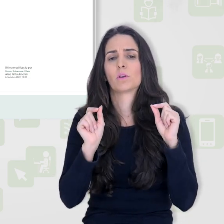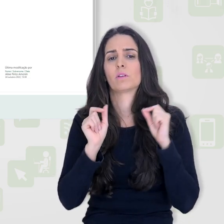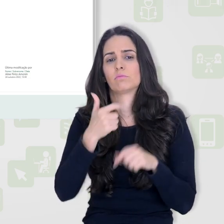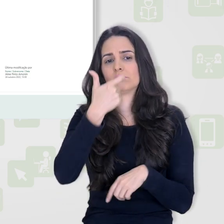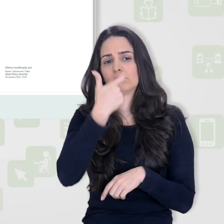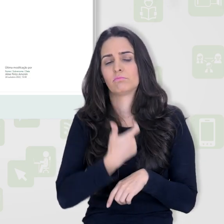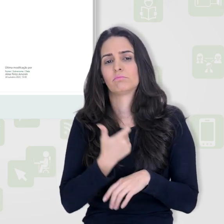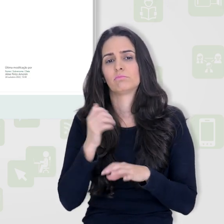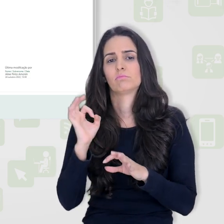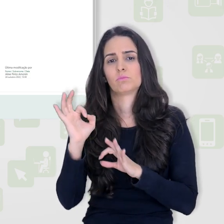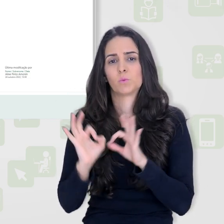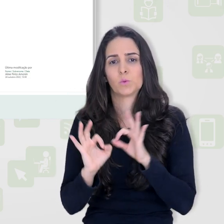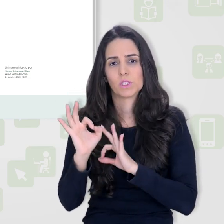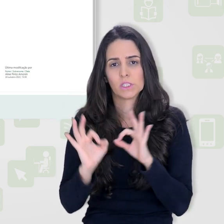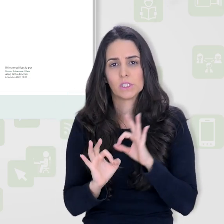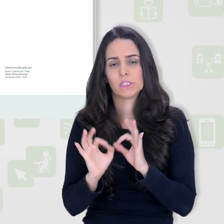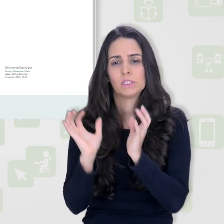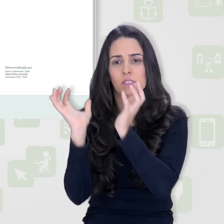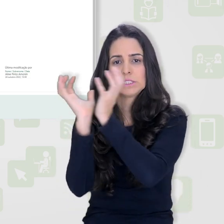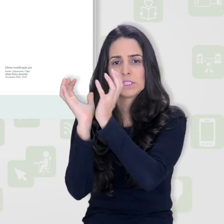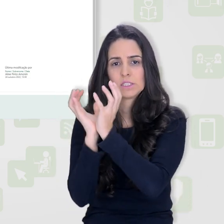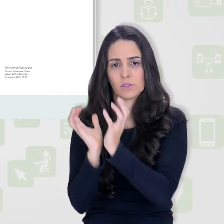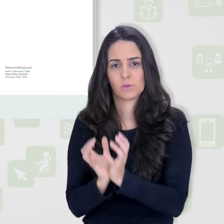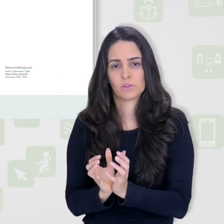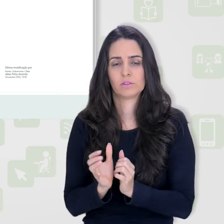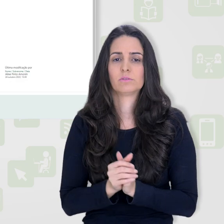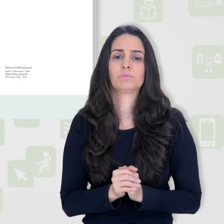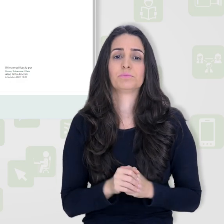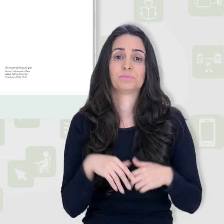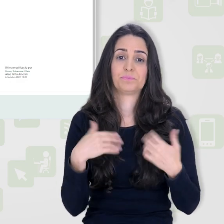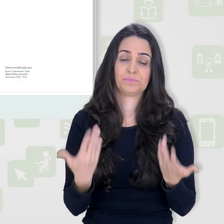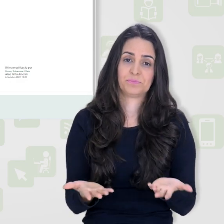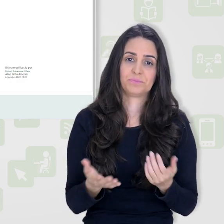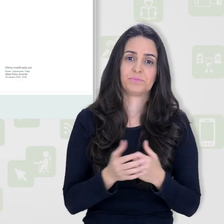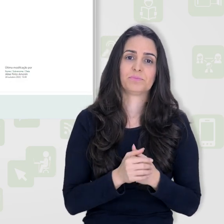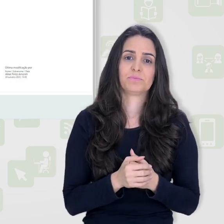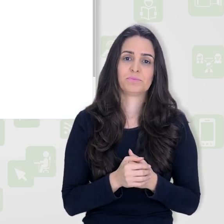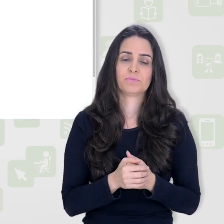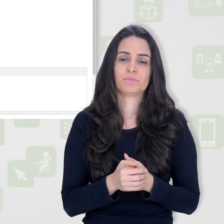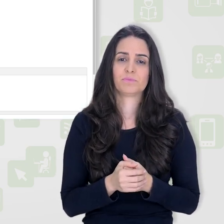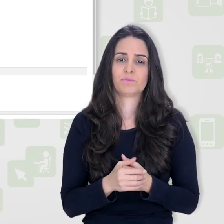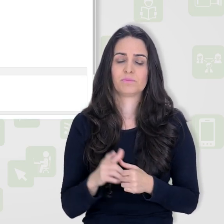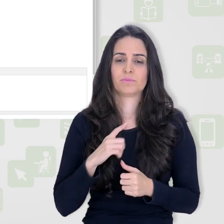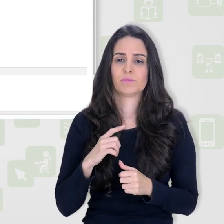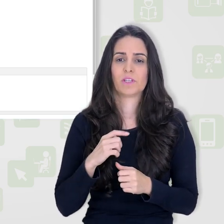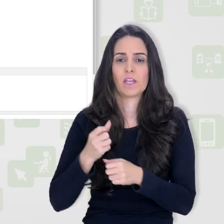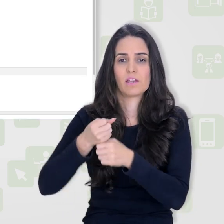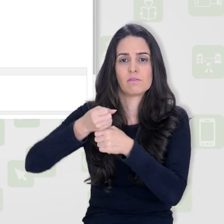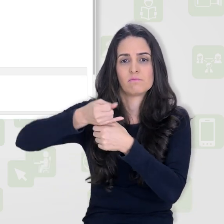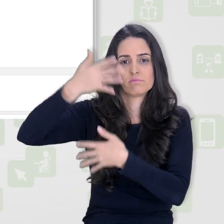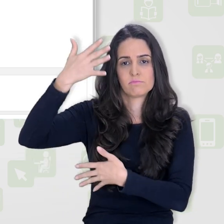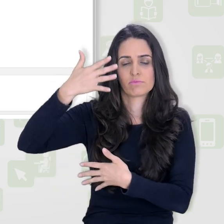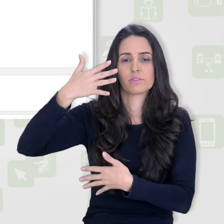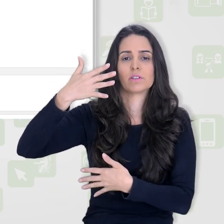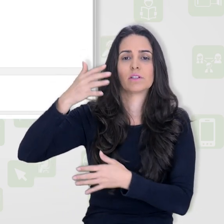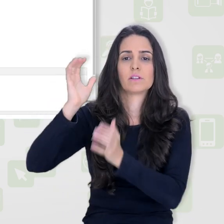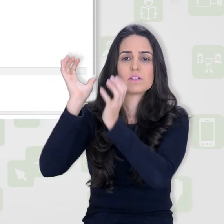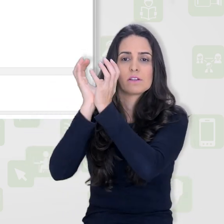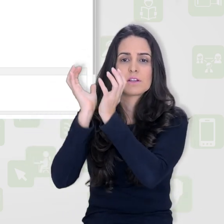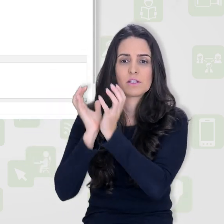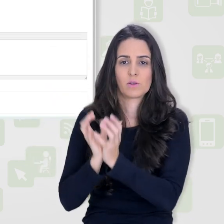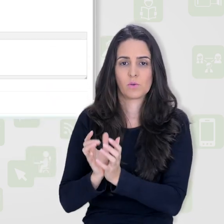então o melhor é que eu organize essas categorias. Então, ao vir aqui no menu